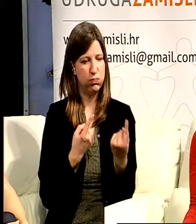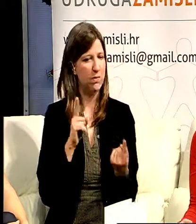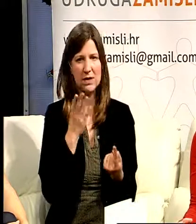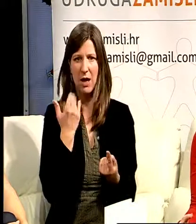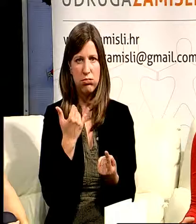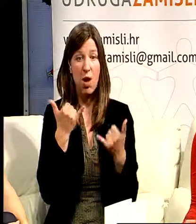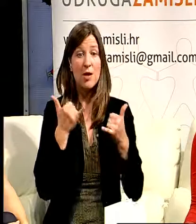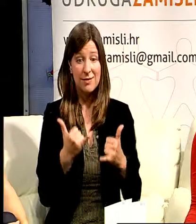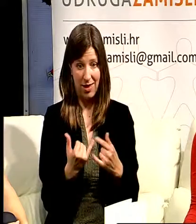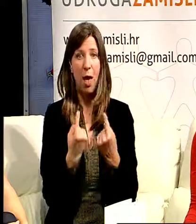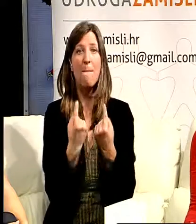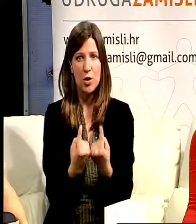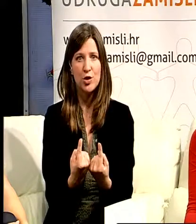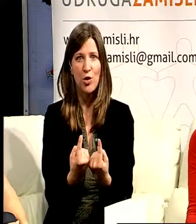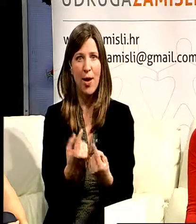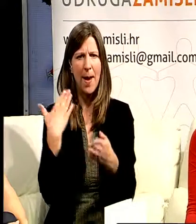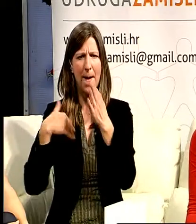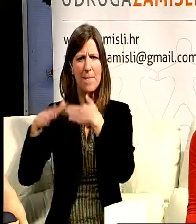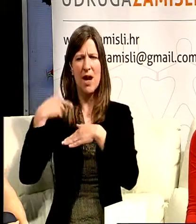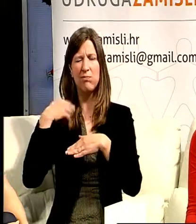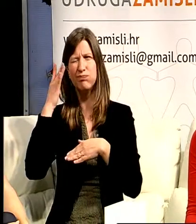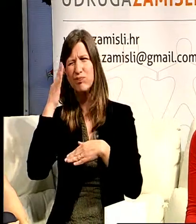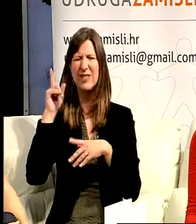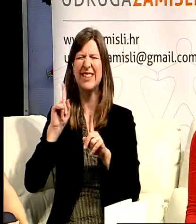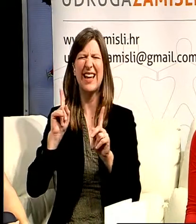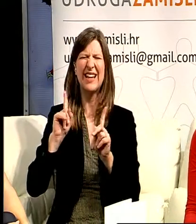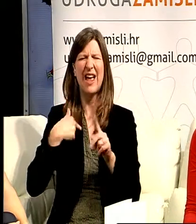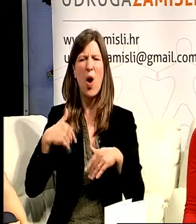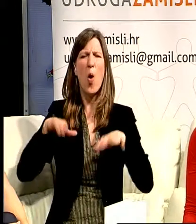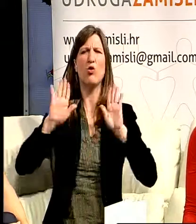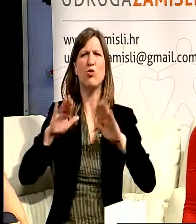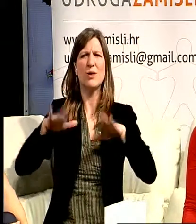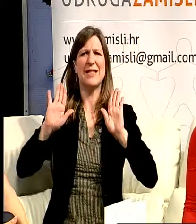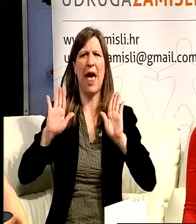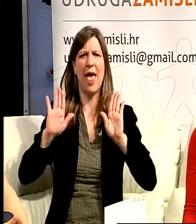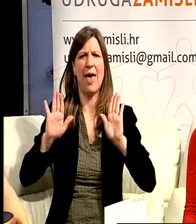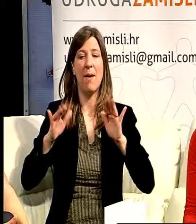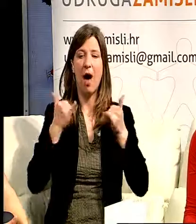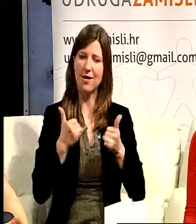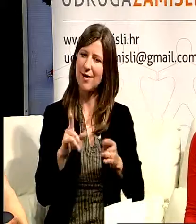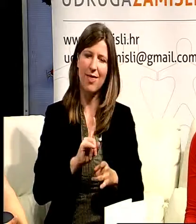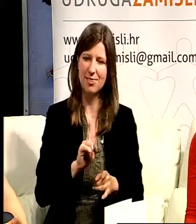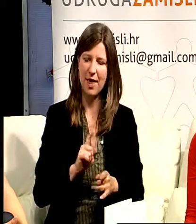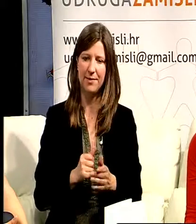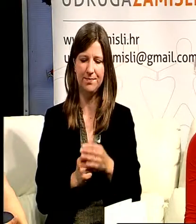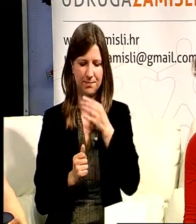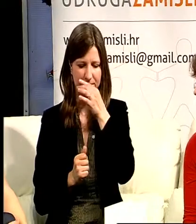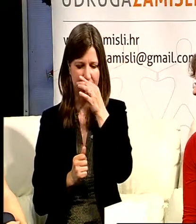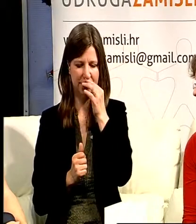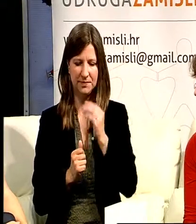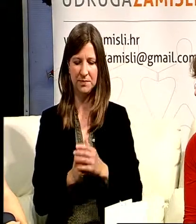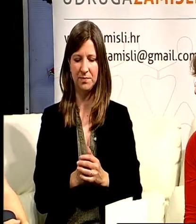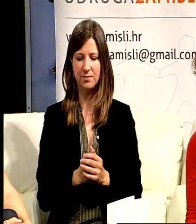više se predomišljala ali bih i lakše odustala. Evo ti si posvjedočila na svom primjeru